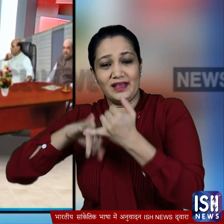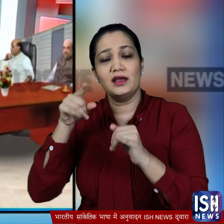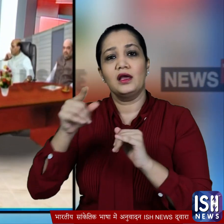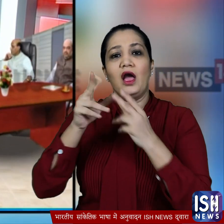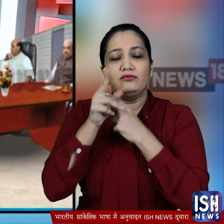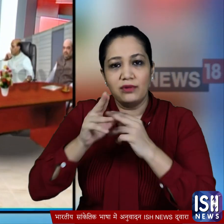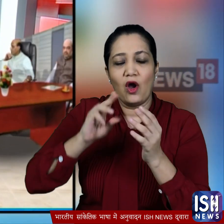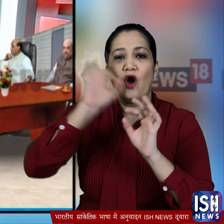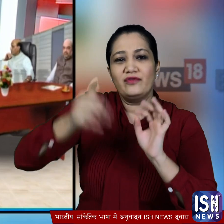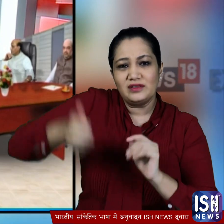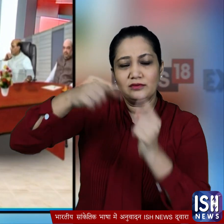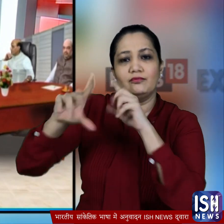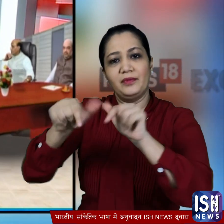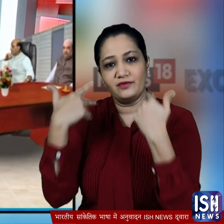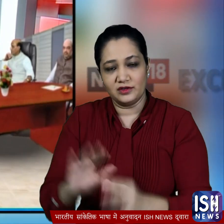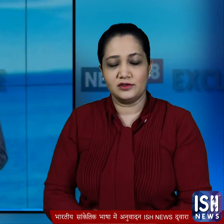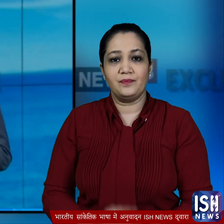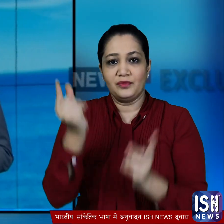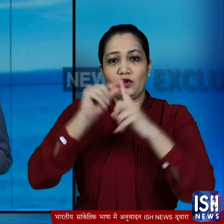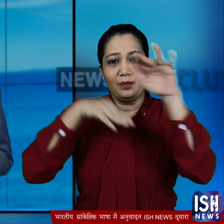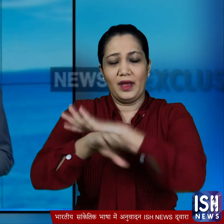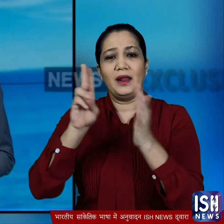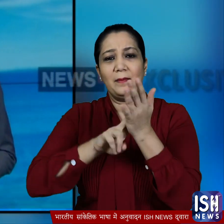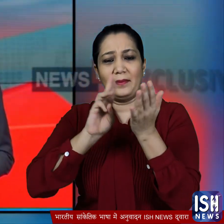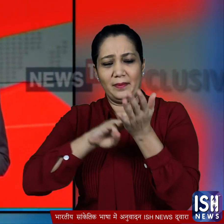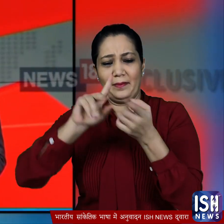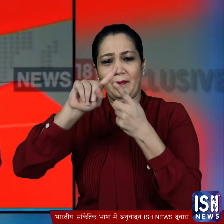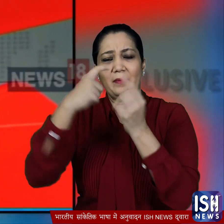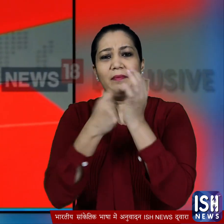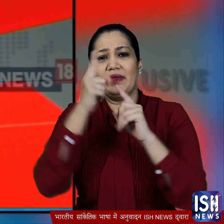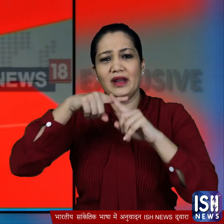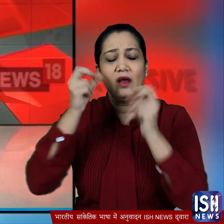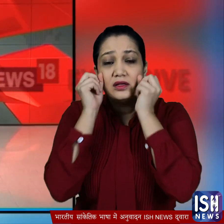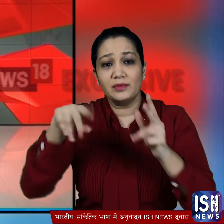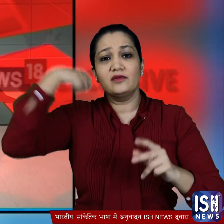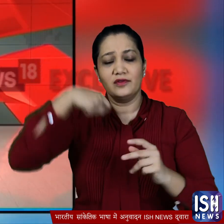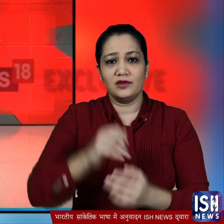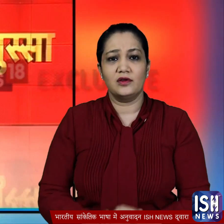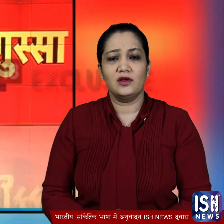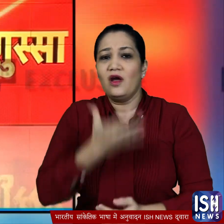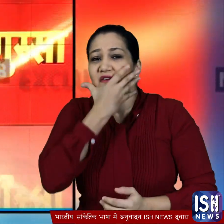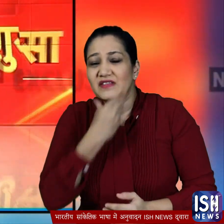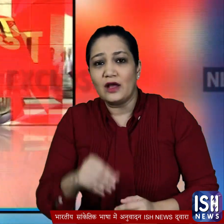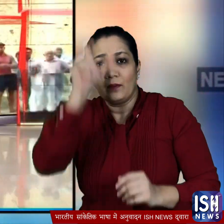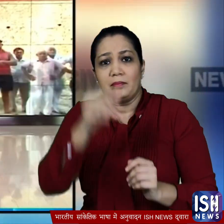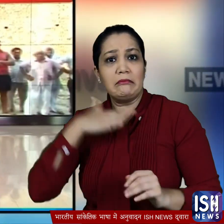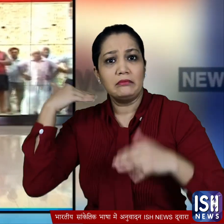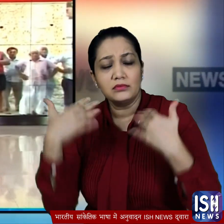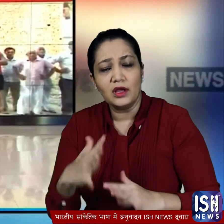रक्षा मंत्राले के अधिकारियों के साथ बैठे दी उत्तरप्रदेश के मेरट से हैरान करने वाली कुछ तस्वीरे सामनी आई महां एक साधू का शव मिलने से घुसा है